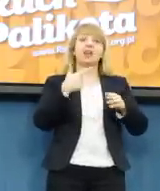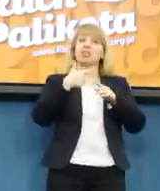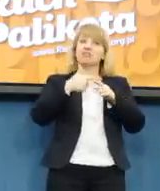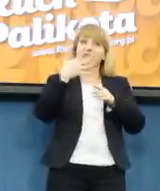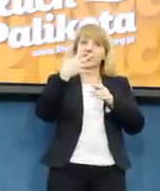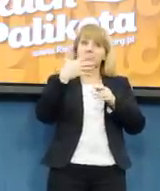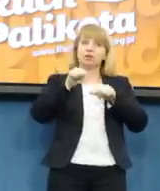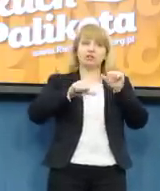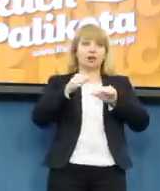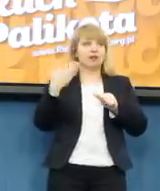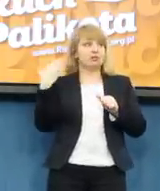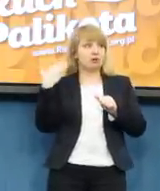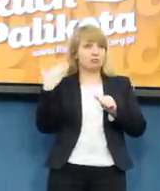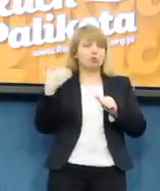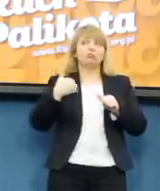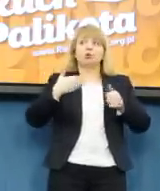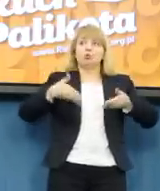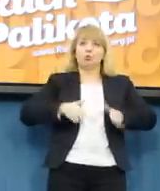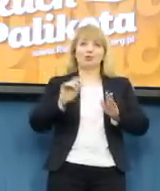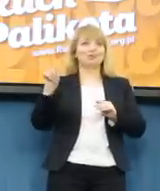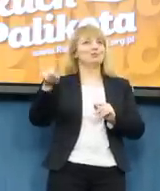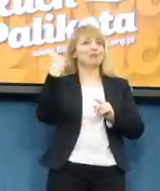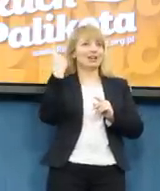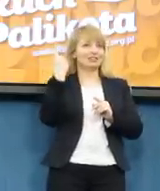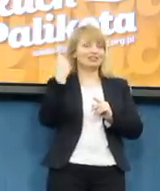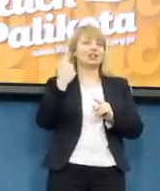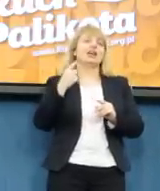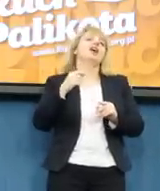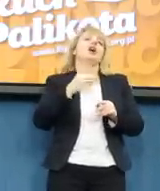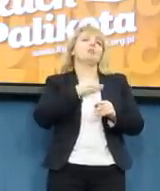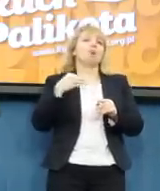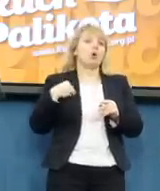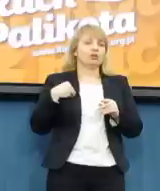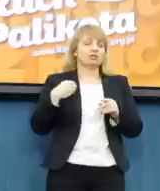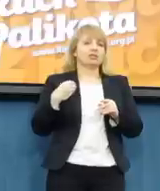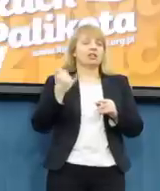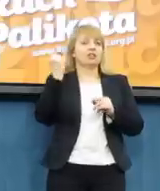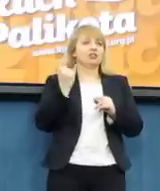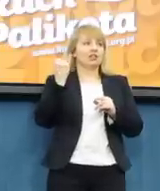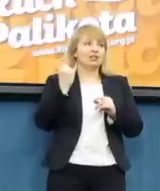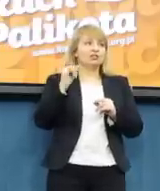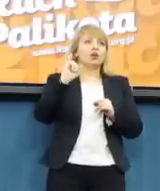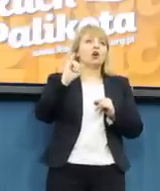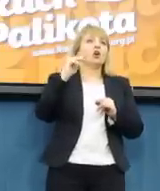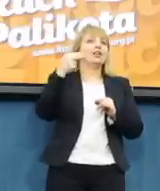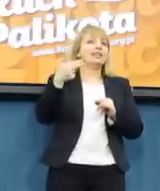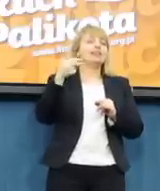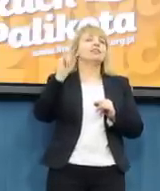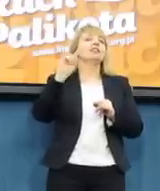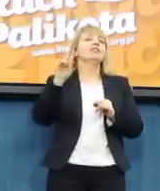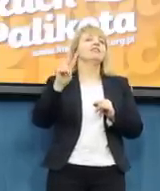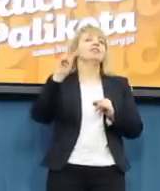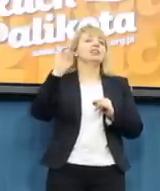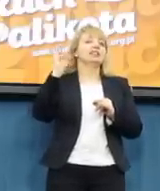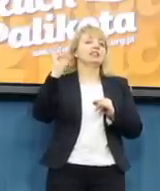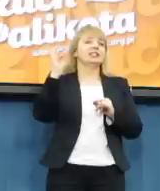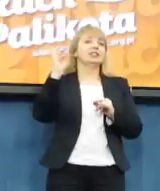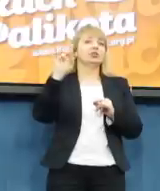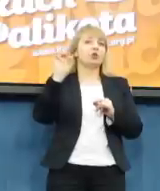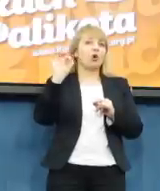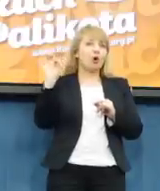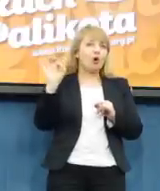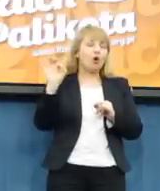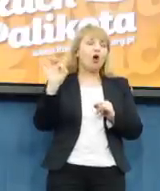polskie dziecko. A pan minister Arłukowicz mówi, dziecko z in vitro. A pan minister Arłukowicz mówi, że on nie ma